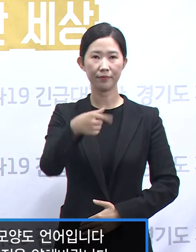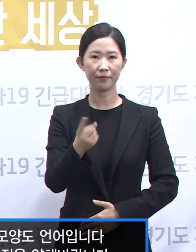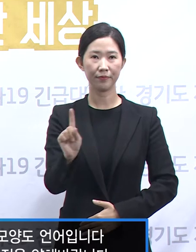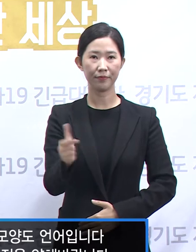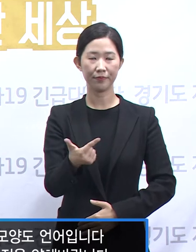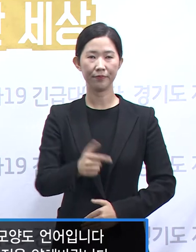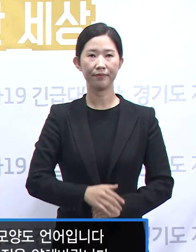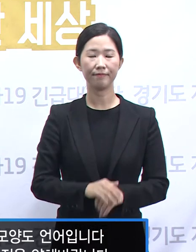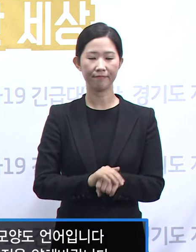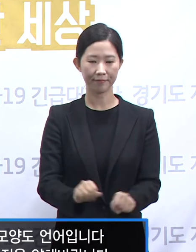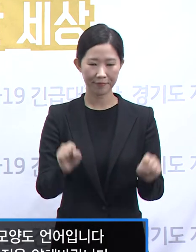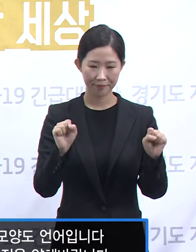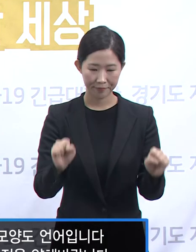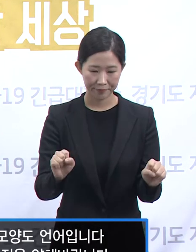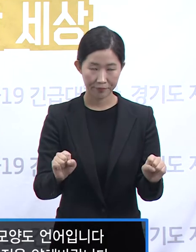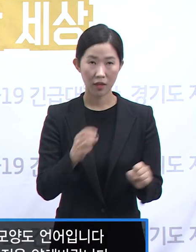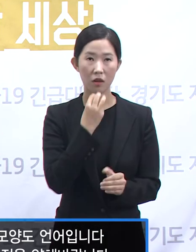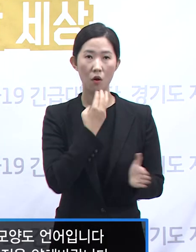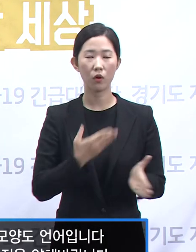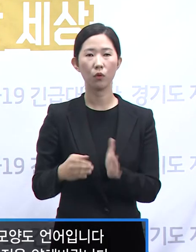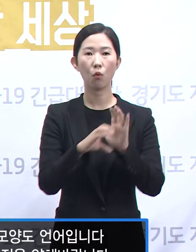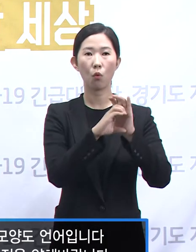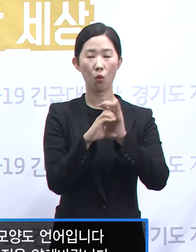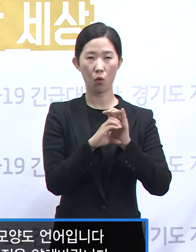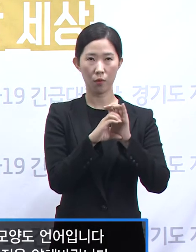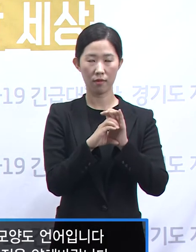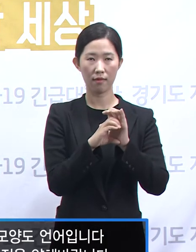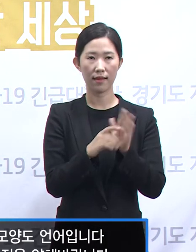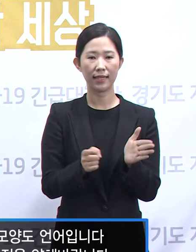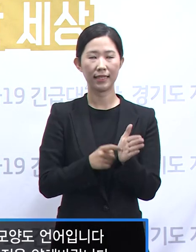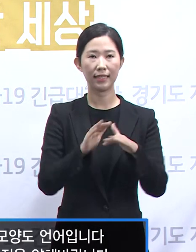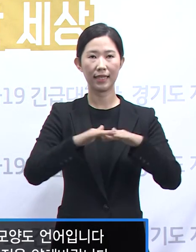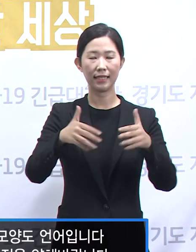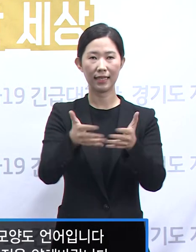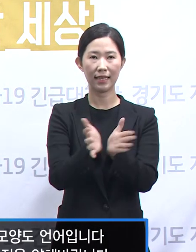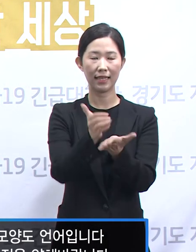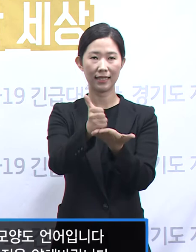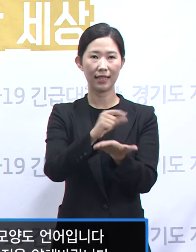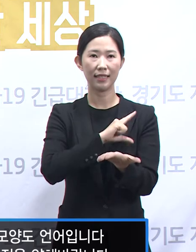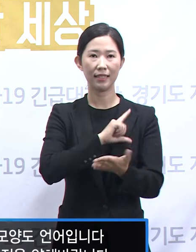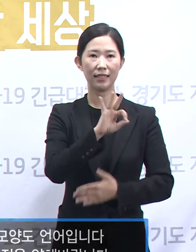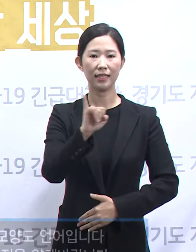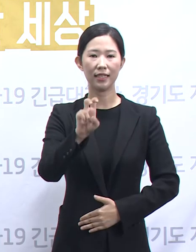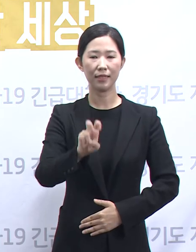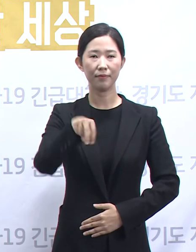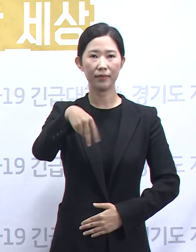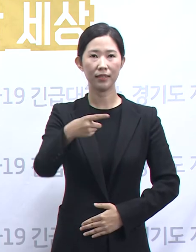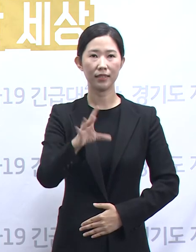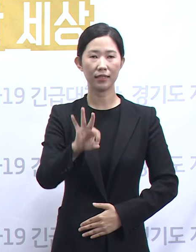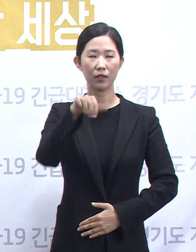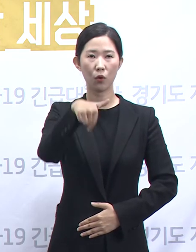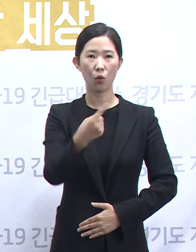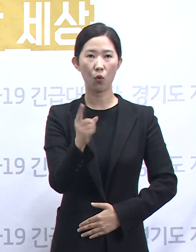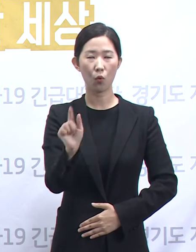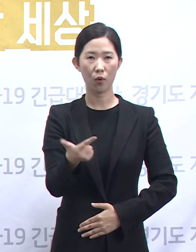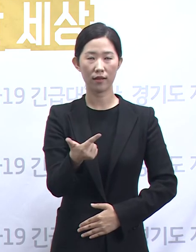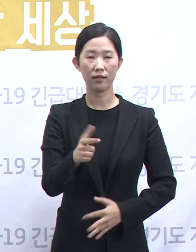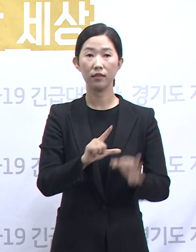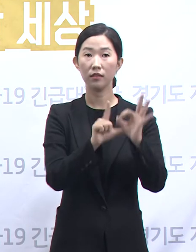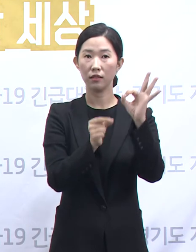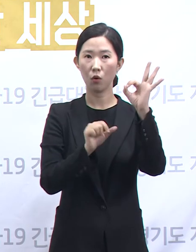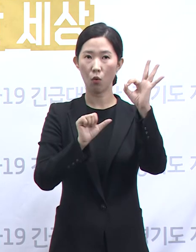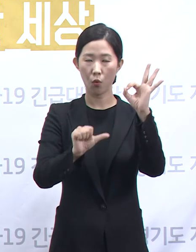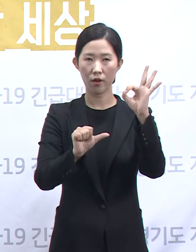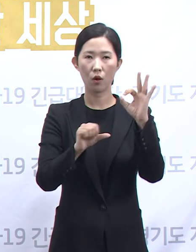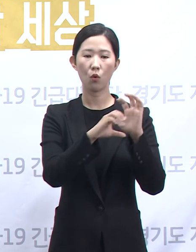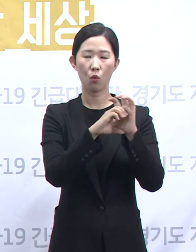네, 안녕하십니까. 경기도 코로나19 긴급대책단 임승관입니다. 10월 5일 월요일 경기도 코로나19